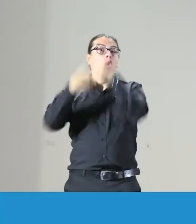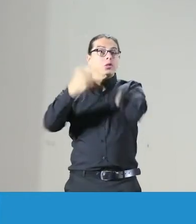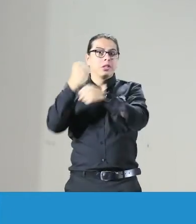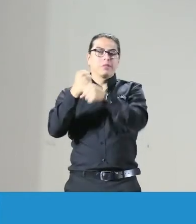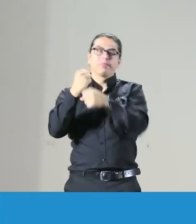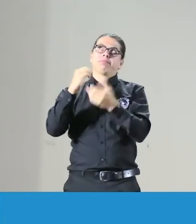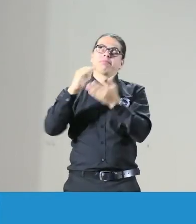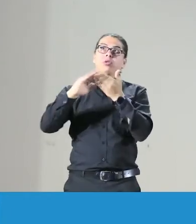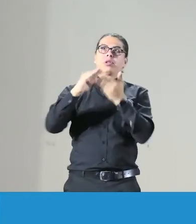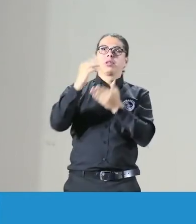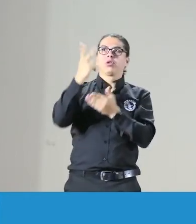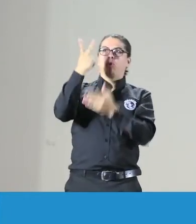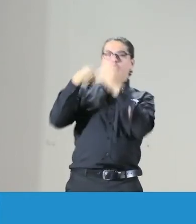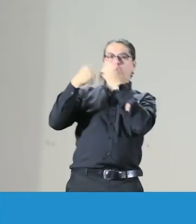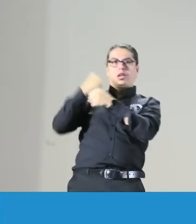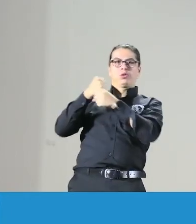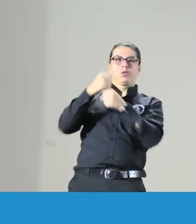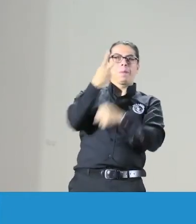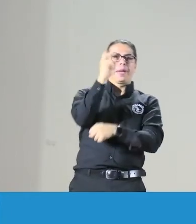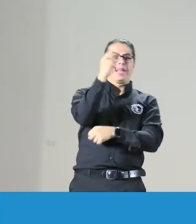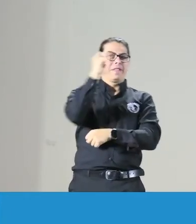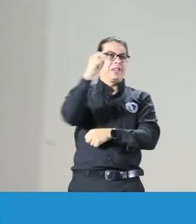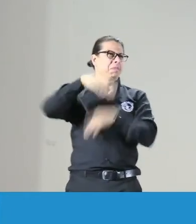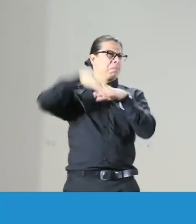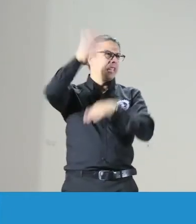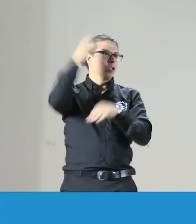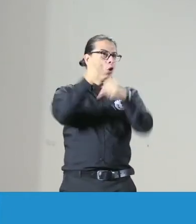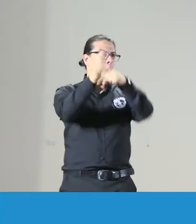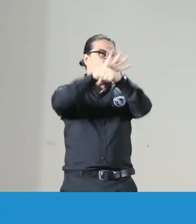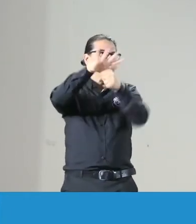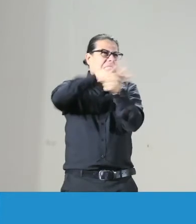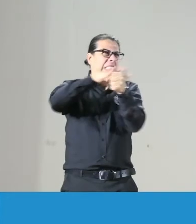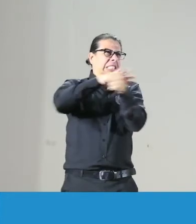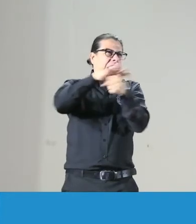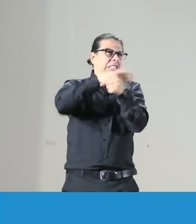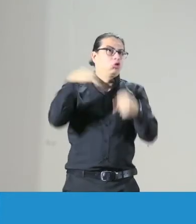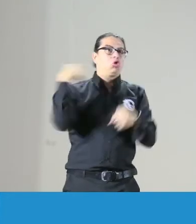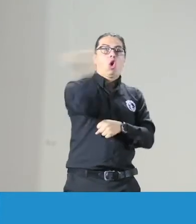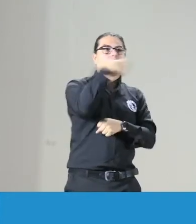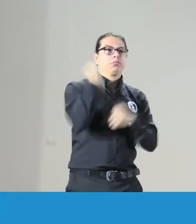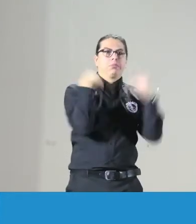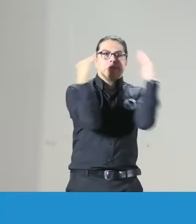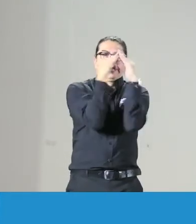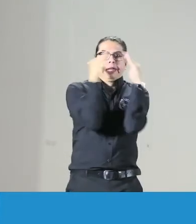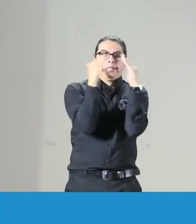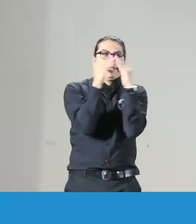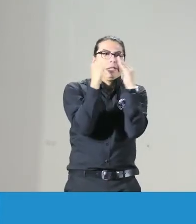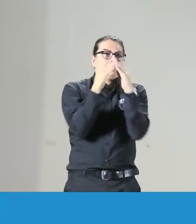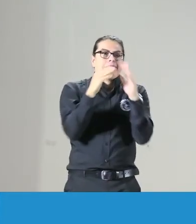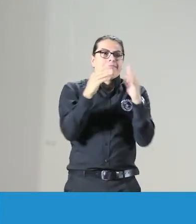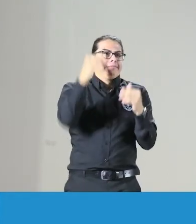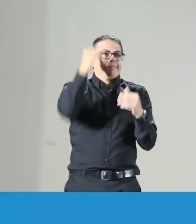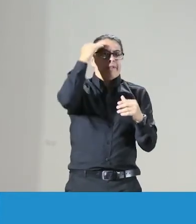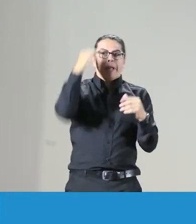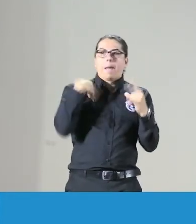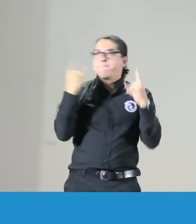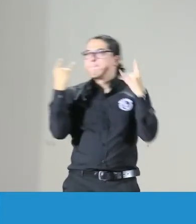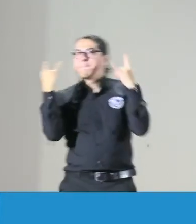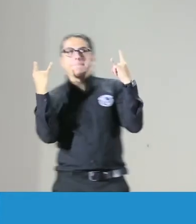Hace dos años, hace tres años, dos años. Bueno, fue antes del COVID. Ustedes saben que empezó el